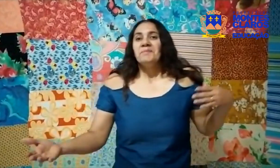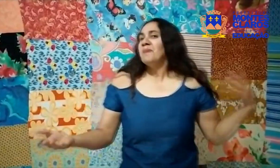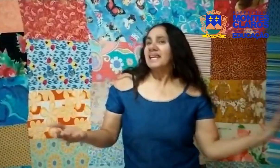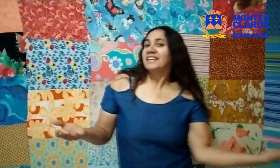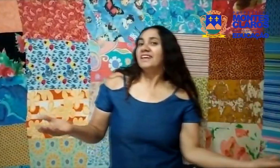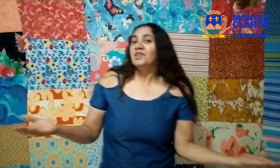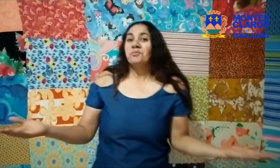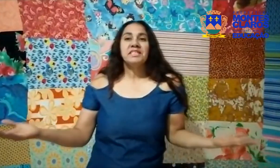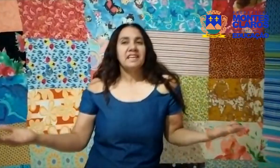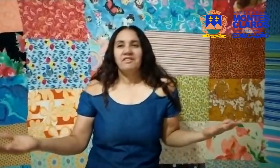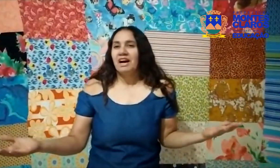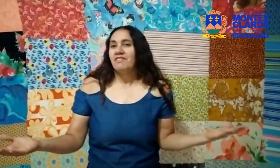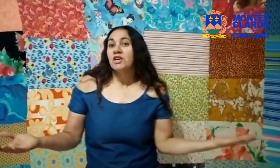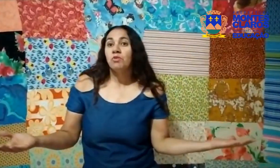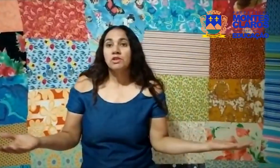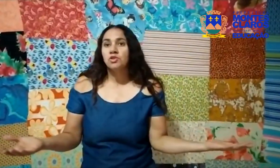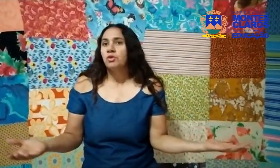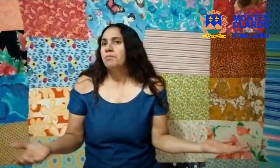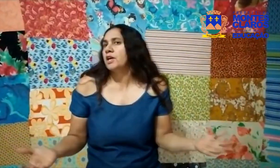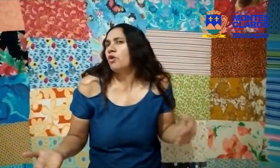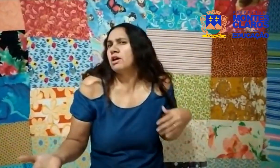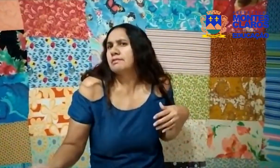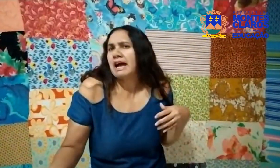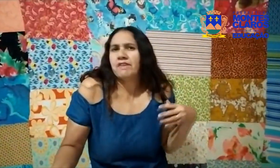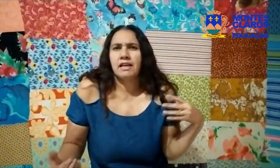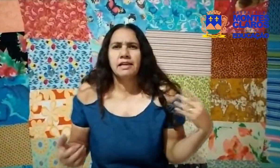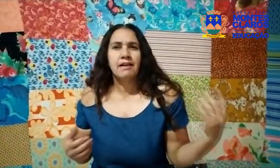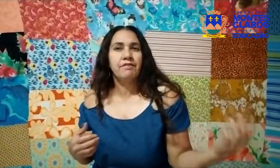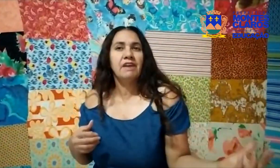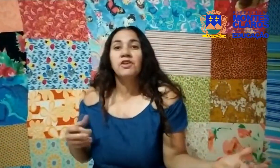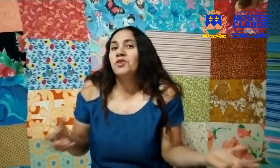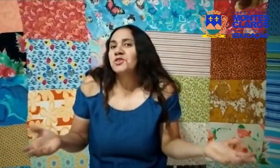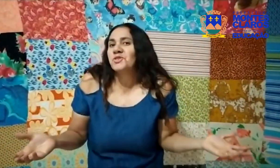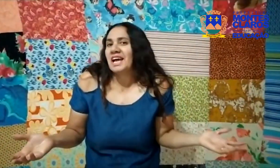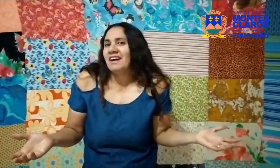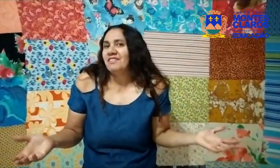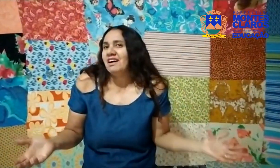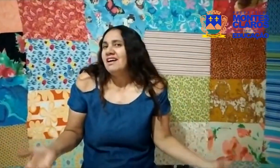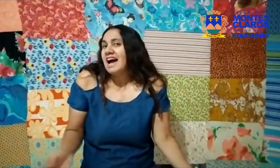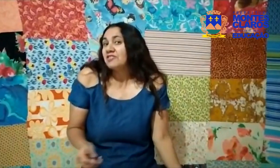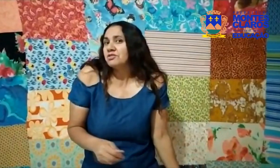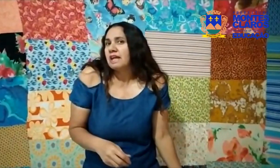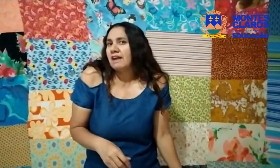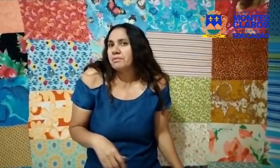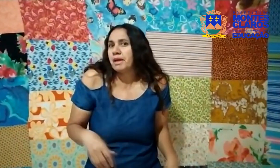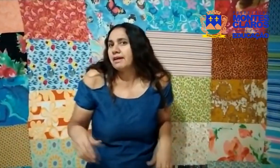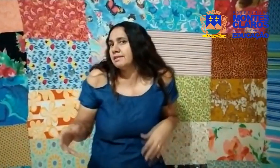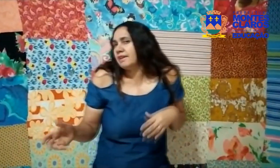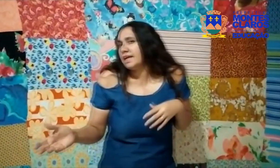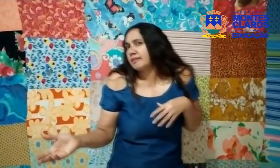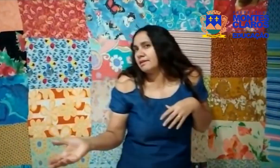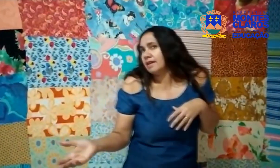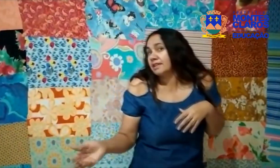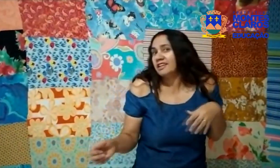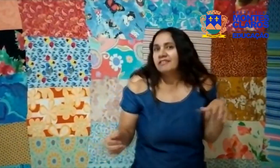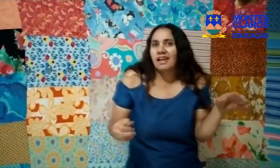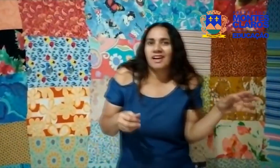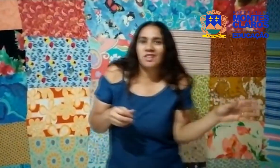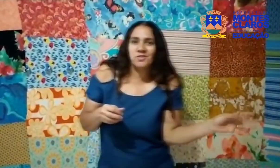Mariana observava enquanto sua mãe cortava a linha vaga e costurava Ajudava pegando um retalho aqui Entregando